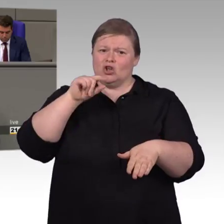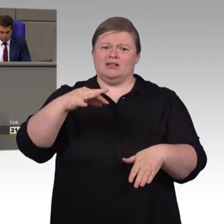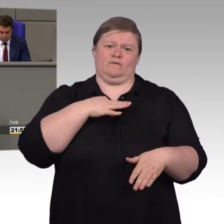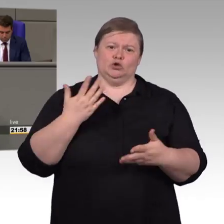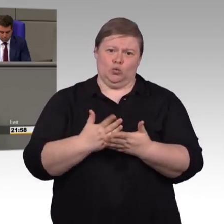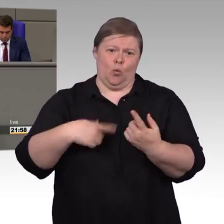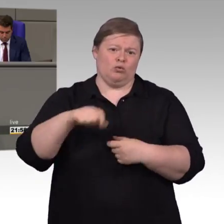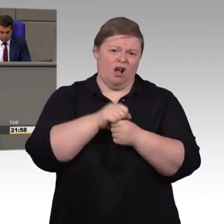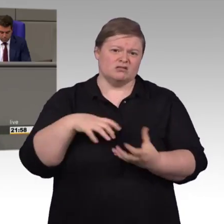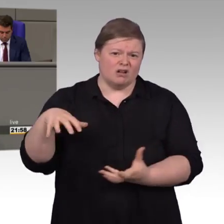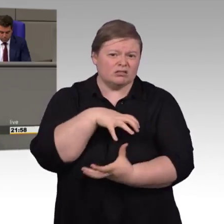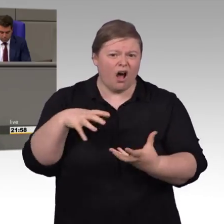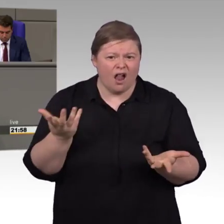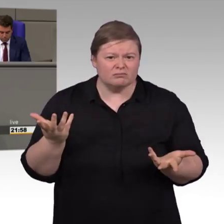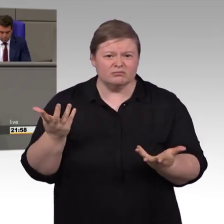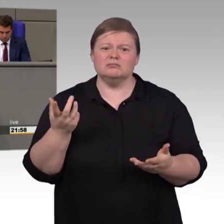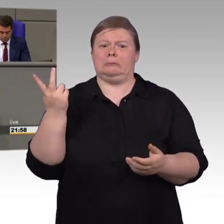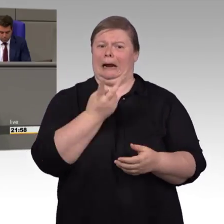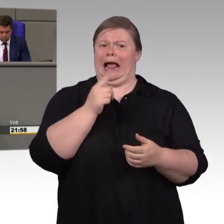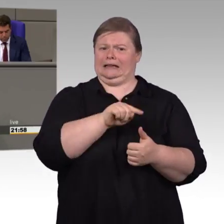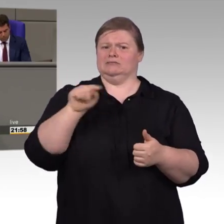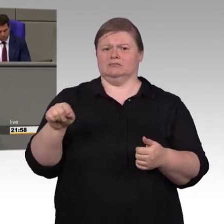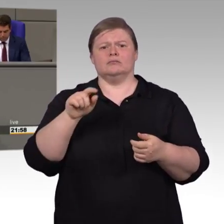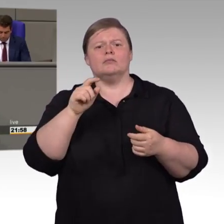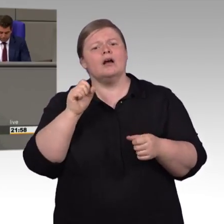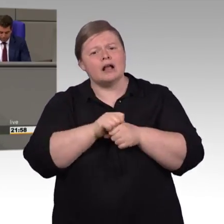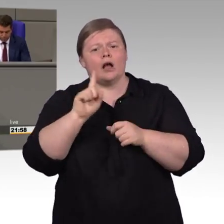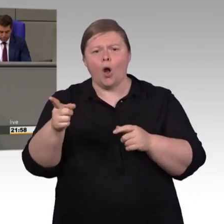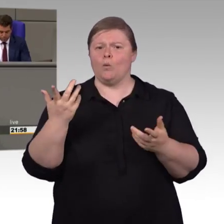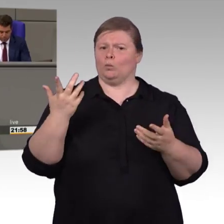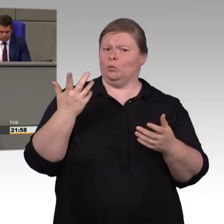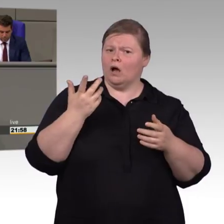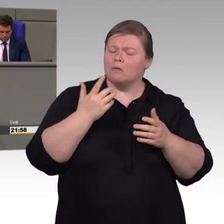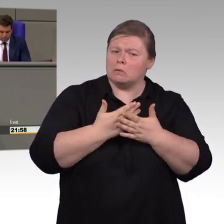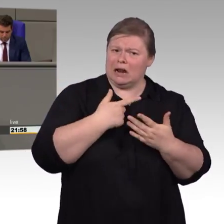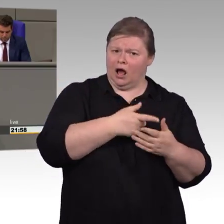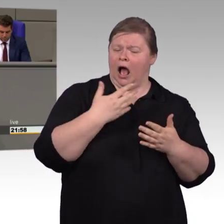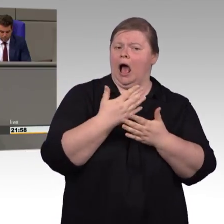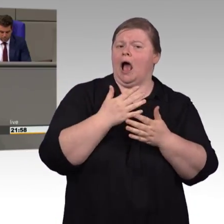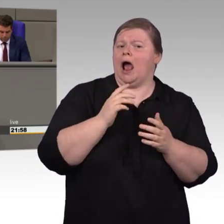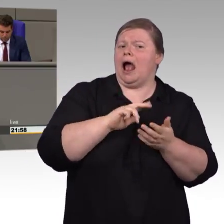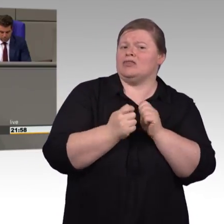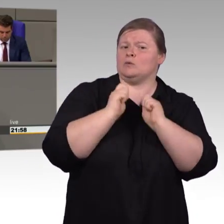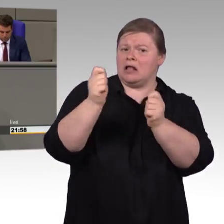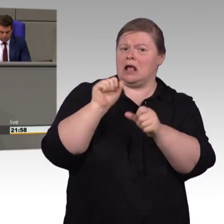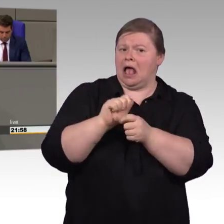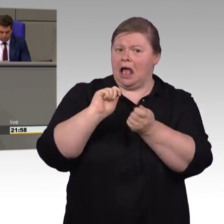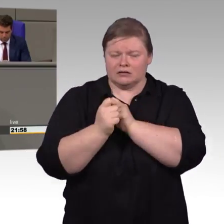das zur Kenntnis nehmen. In weiteren zwei Punkten bleiben Sie hinter den Anforderungen der EU-Richtlinie deutlich zurück. Sie sollten besser den